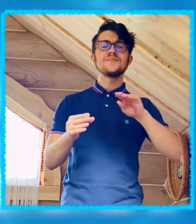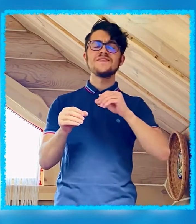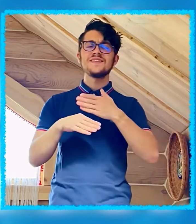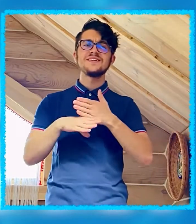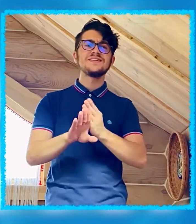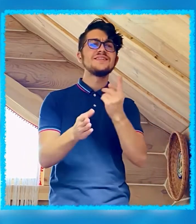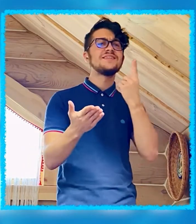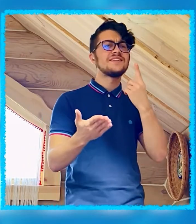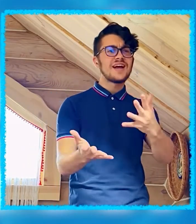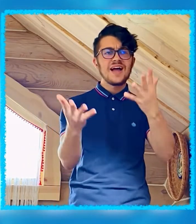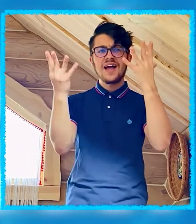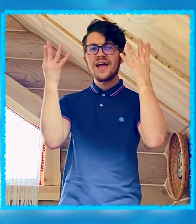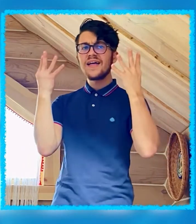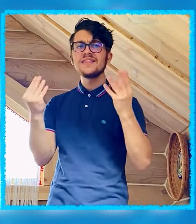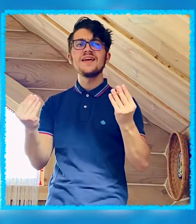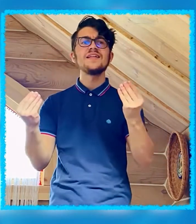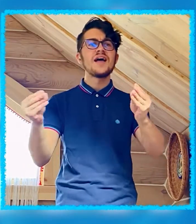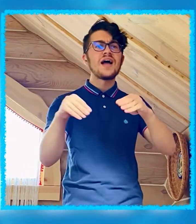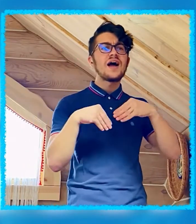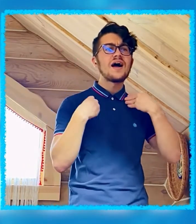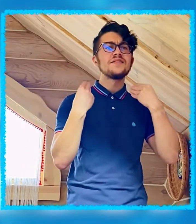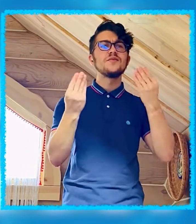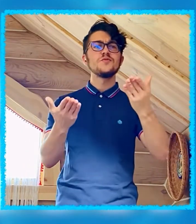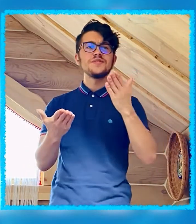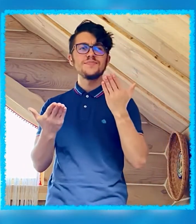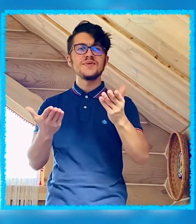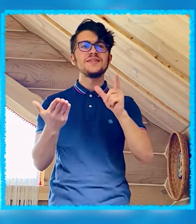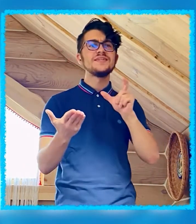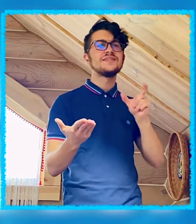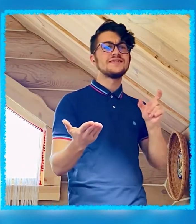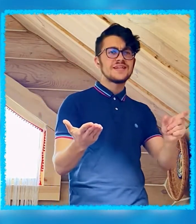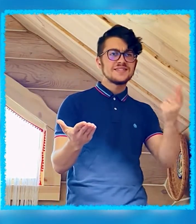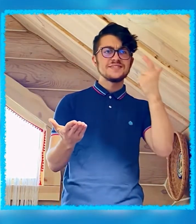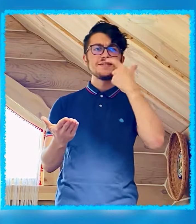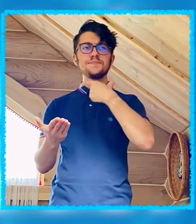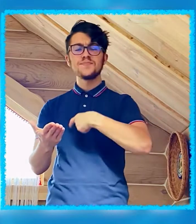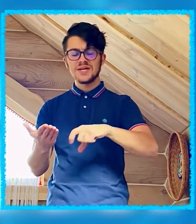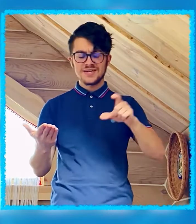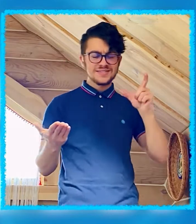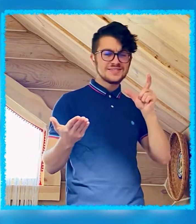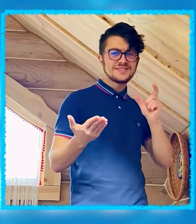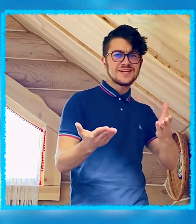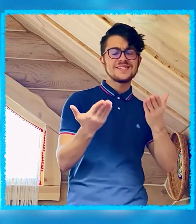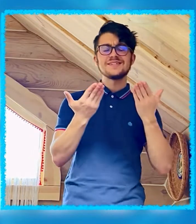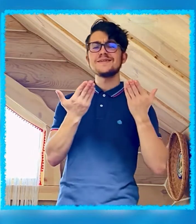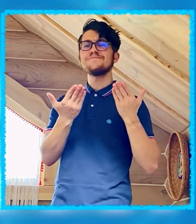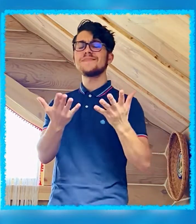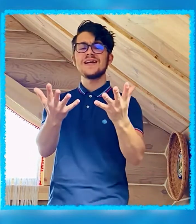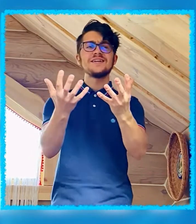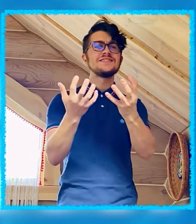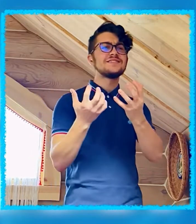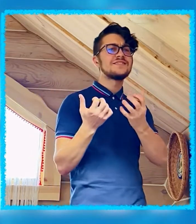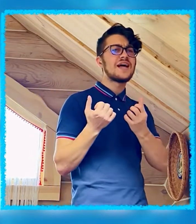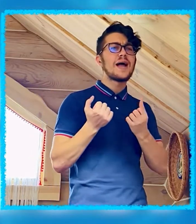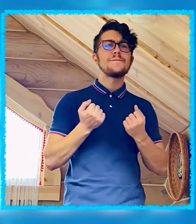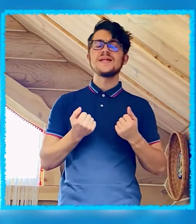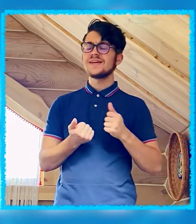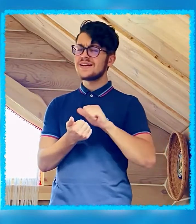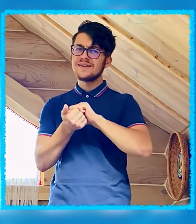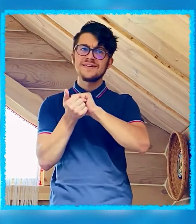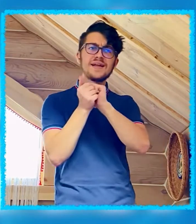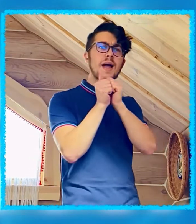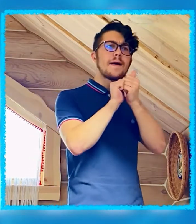Распиваемся раз в день Отдаю тебе часть себя Часть ребят